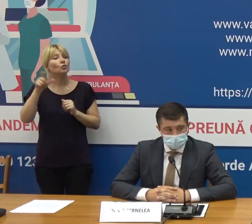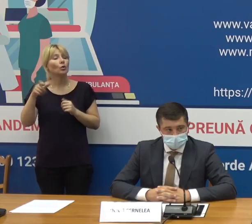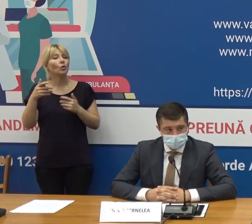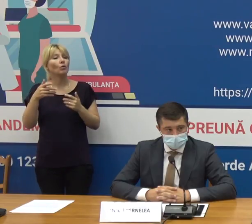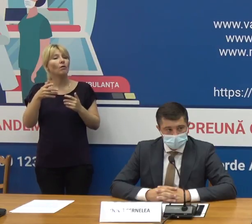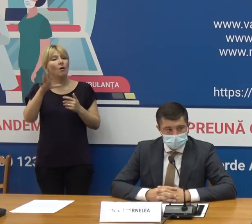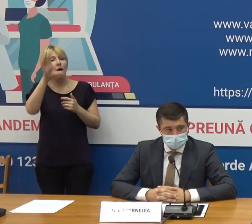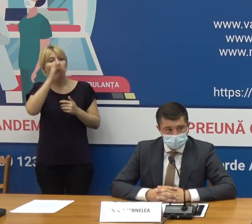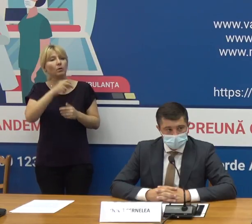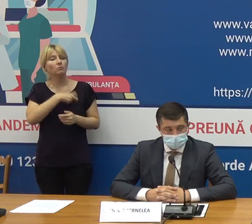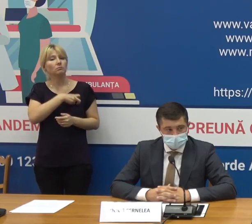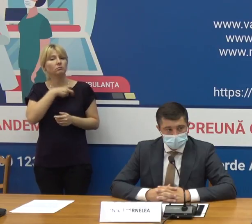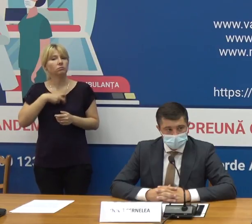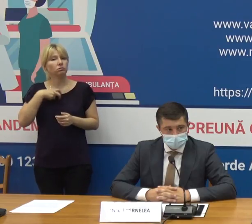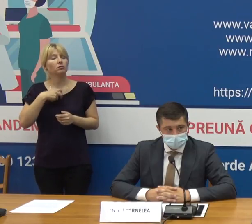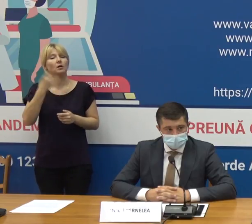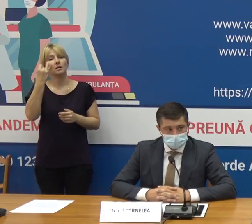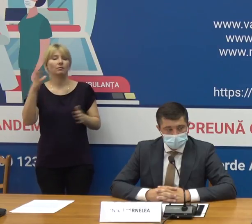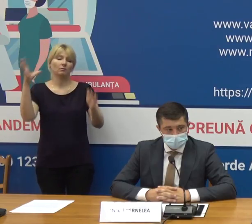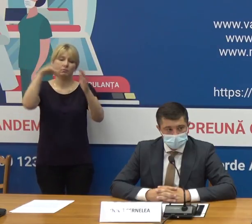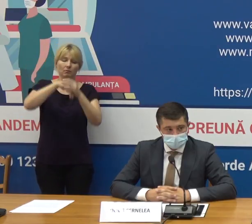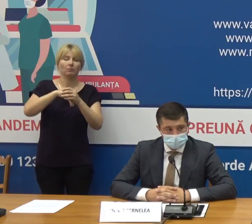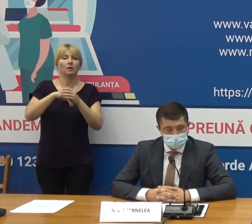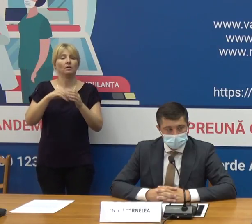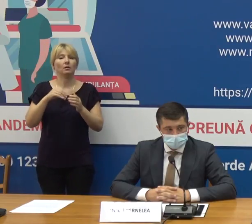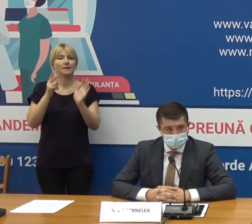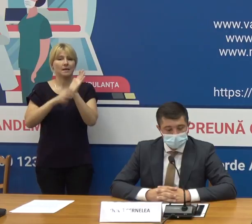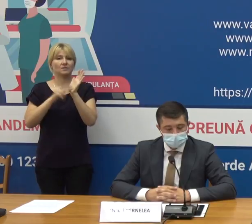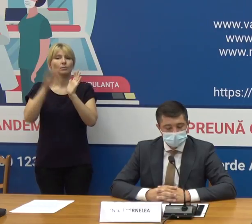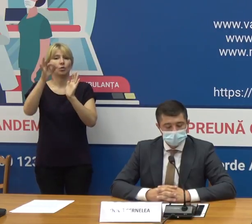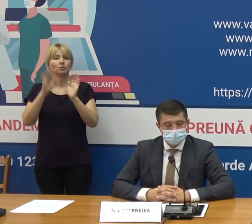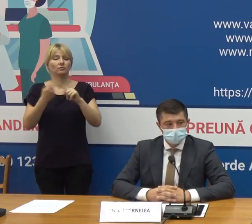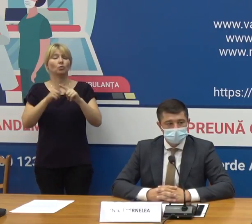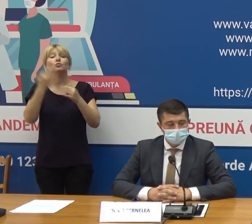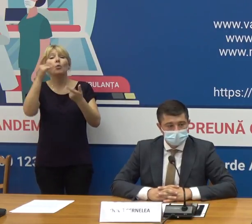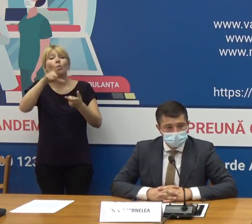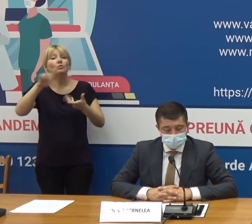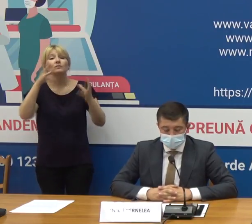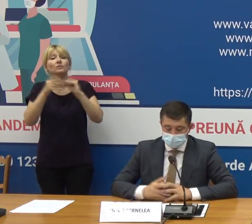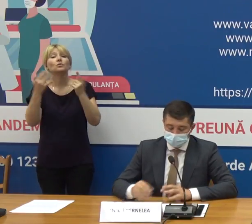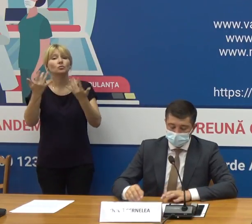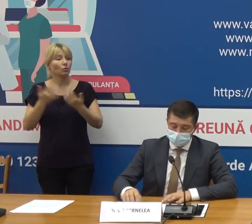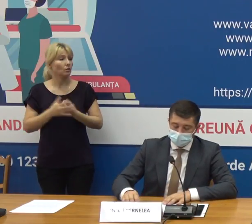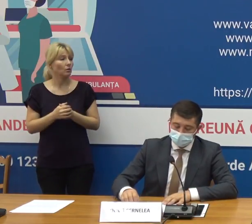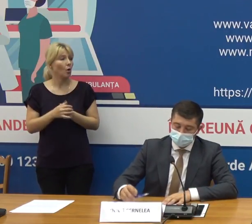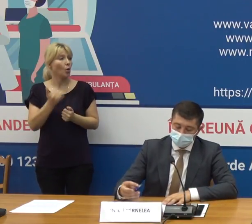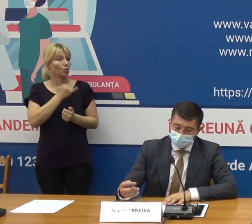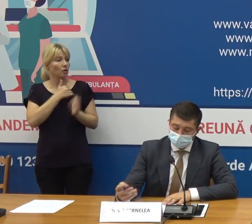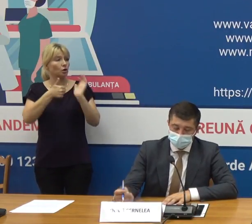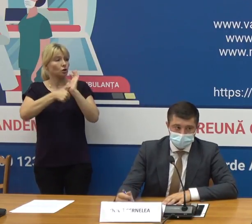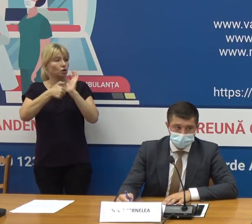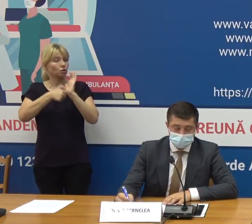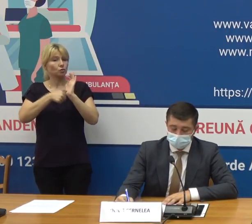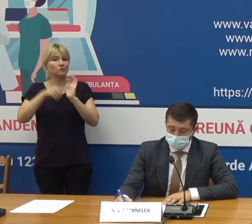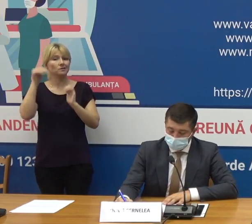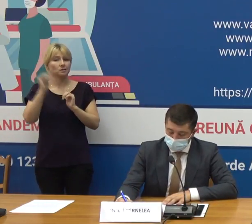erigibilă pentru cele 70% din unitate corectivă care este numărul persoane bine noi avem în jur de 600 de mii de persoane